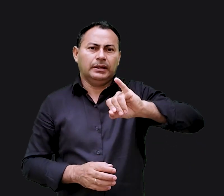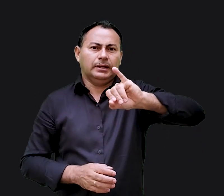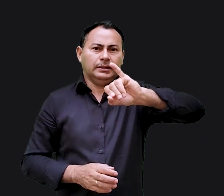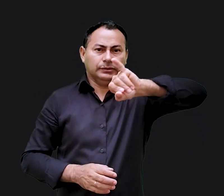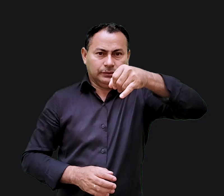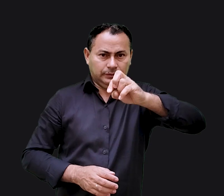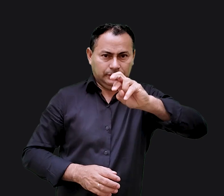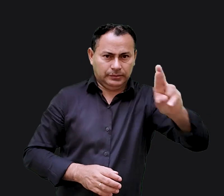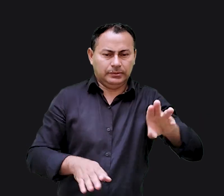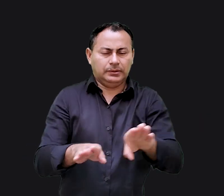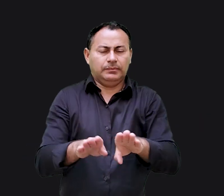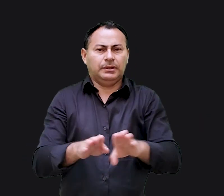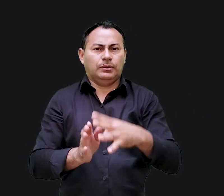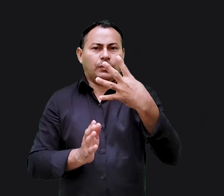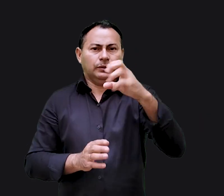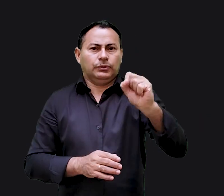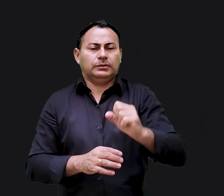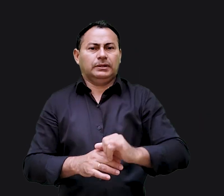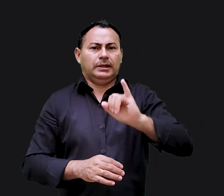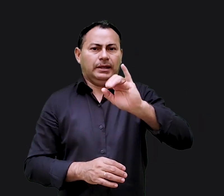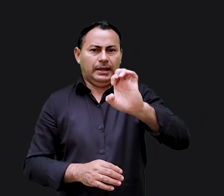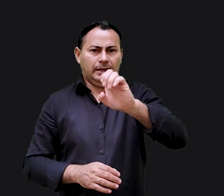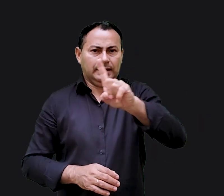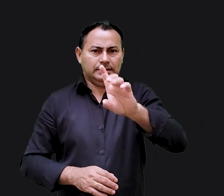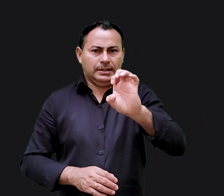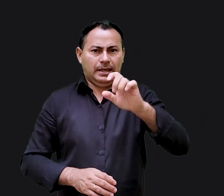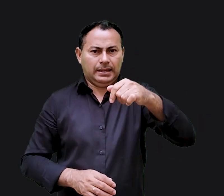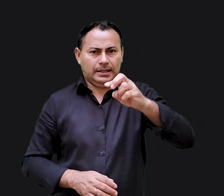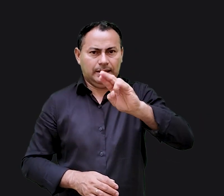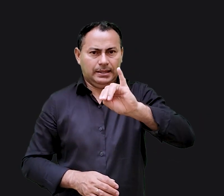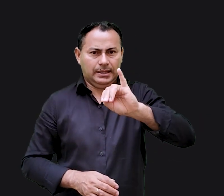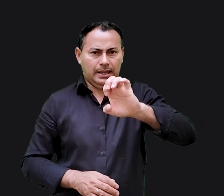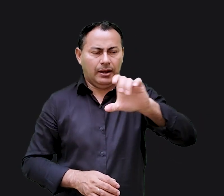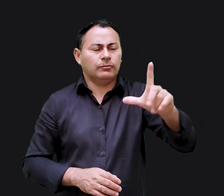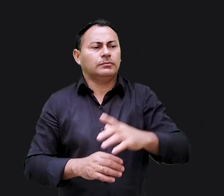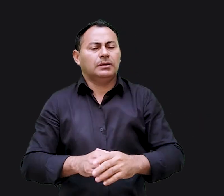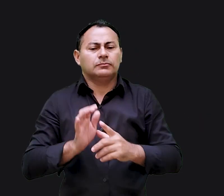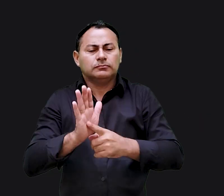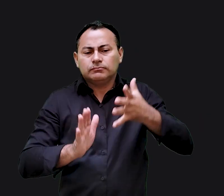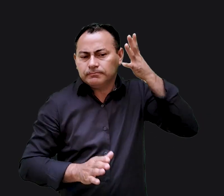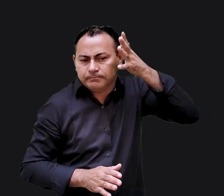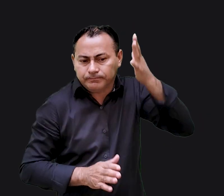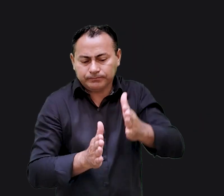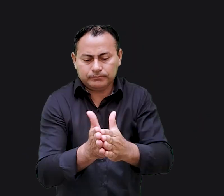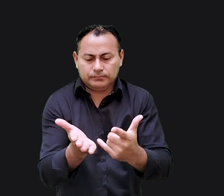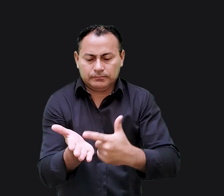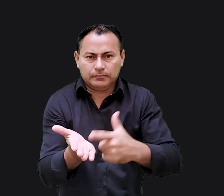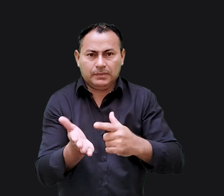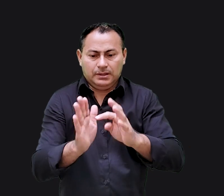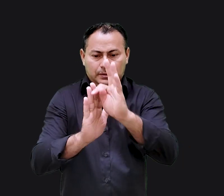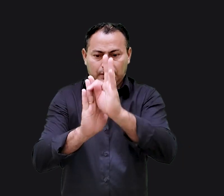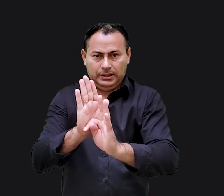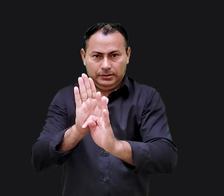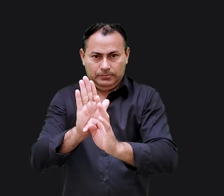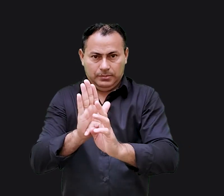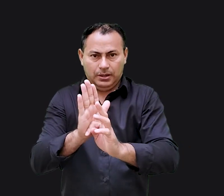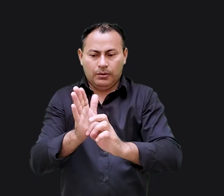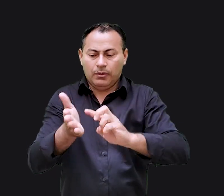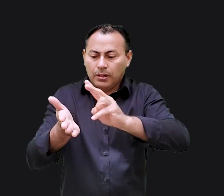Ezequiel, observamos que a maioria deles fornece um pequeno resumo do sermão registrado no livro. Esse texto que eu acabei de